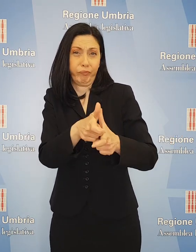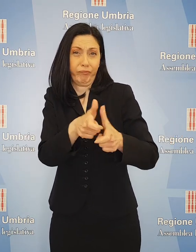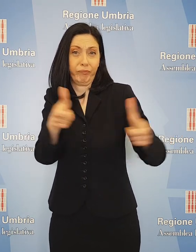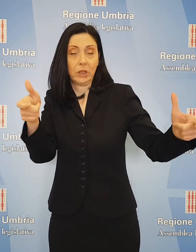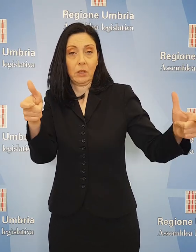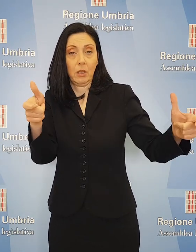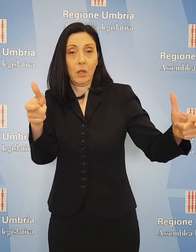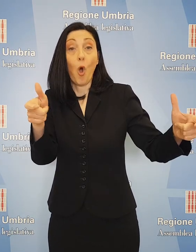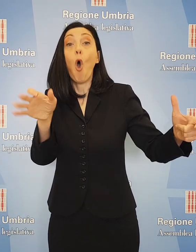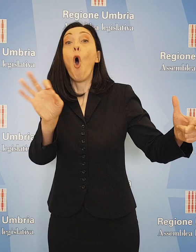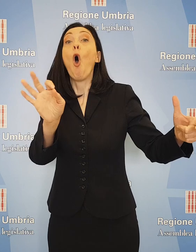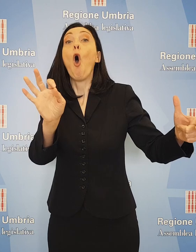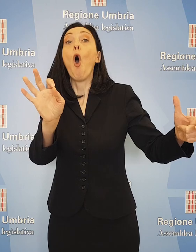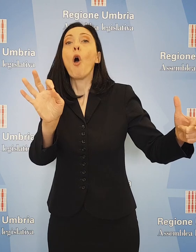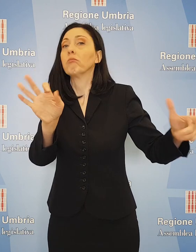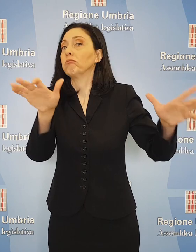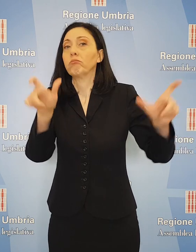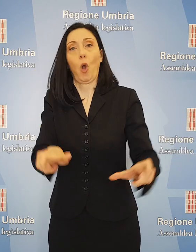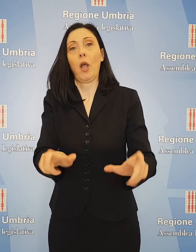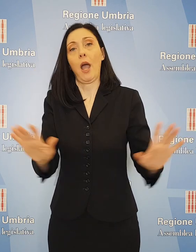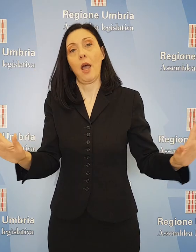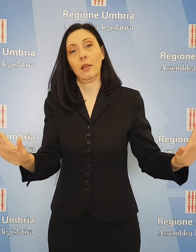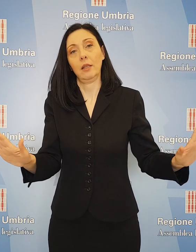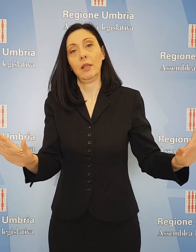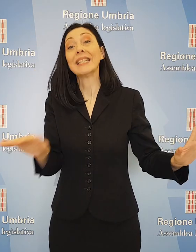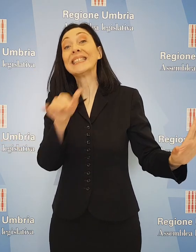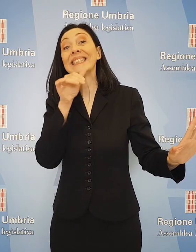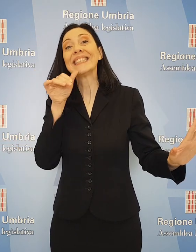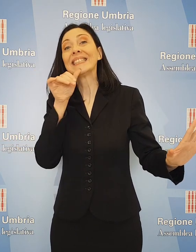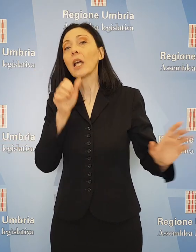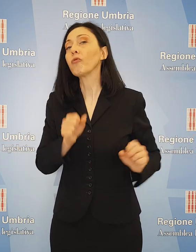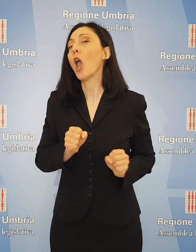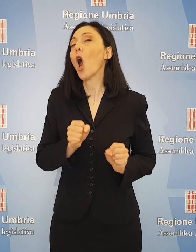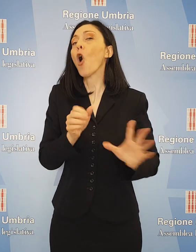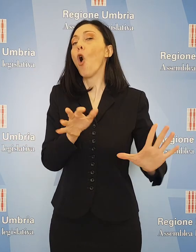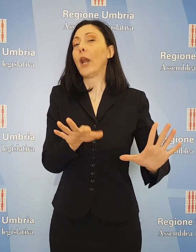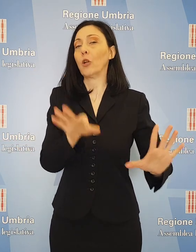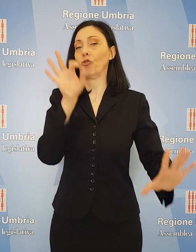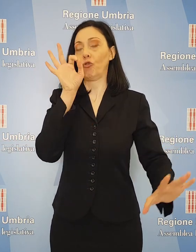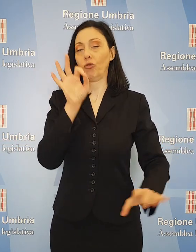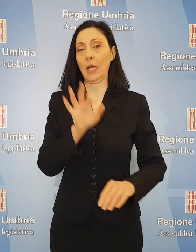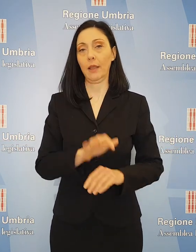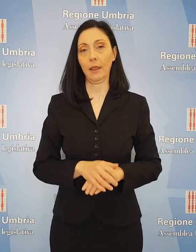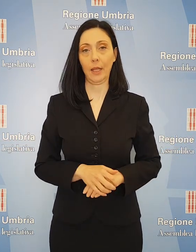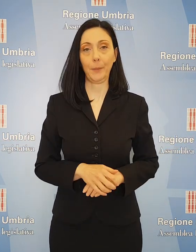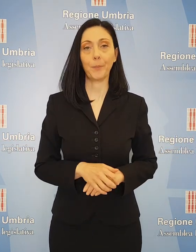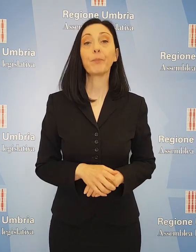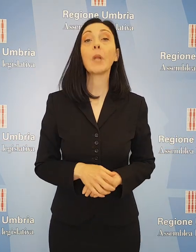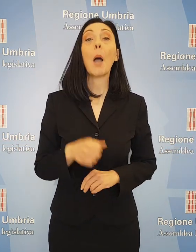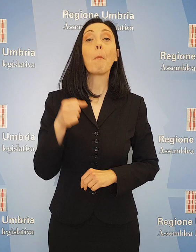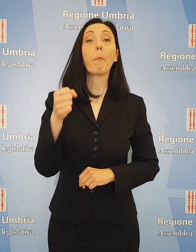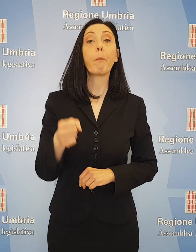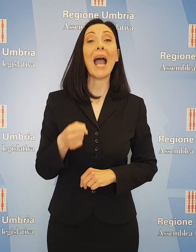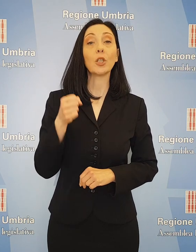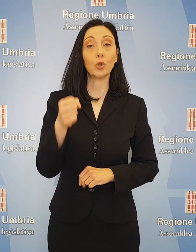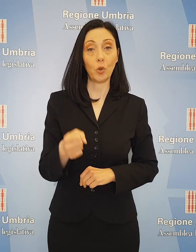le vaccinazioni, ha detto, o non ripartiremo mai. Emerge una chiara mancanza di coraggio nelle scelte. Secondo Stefano